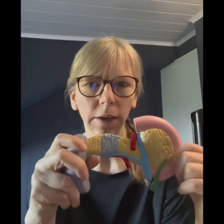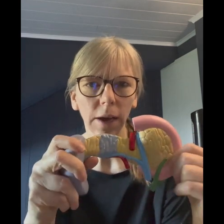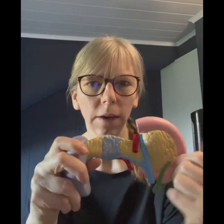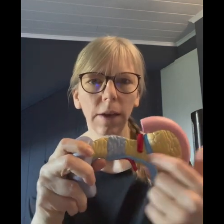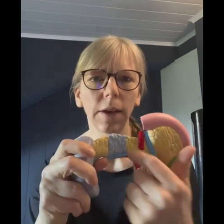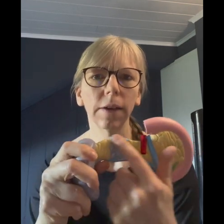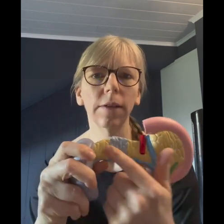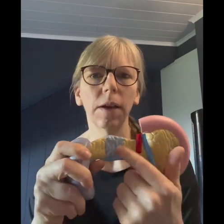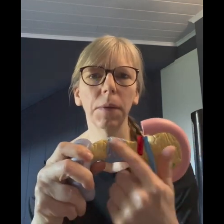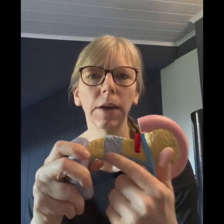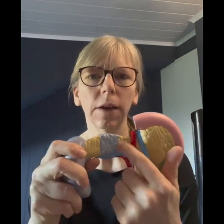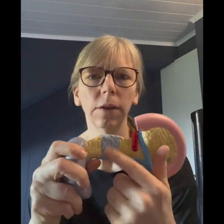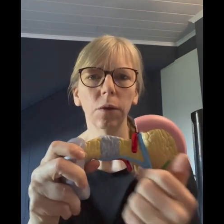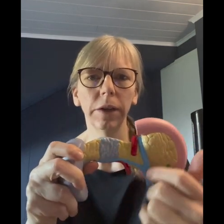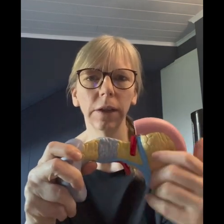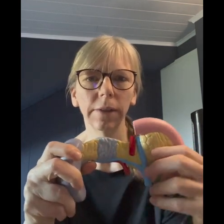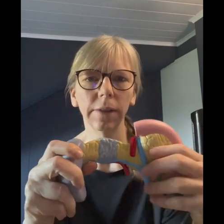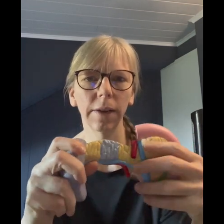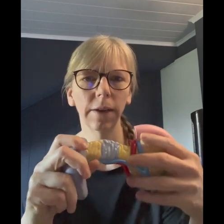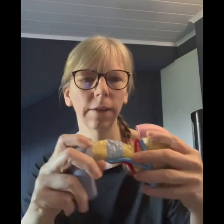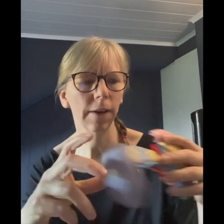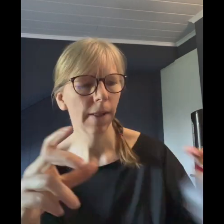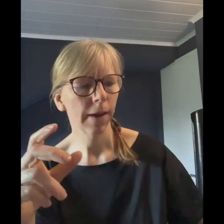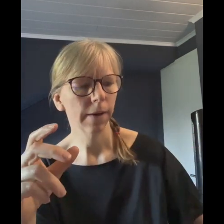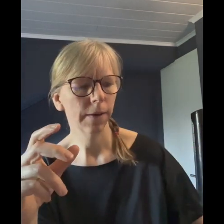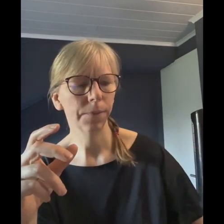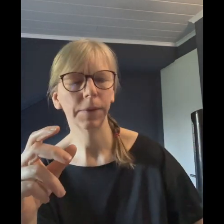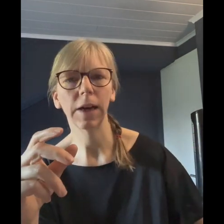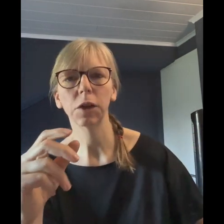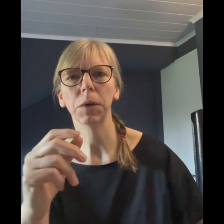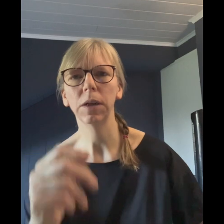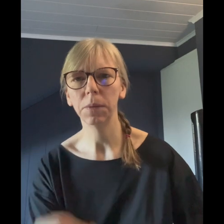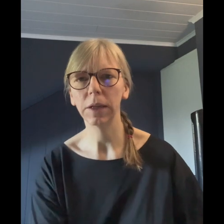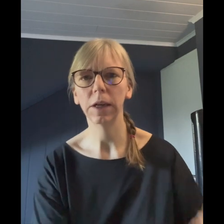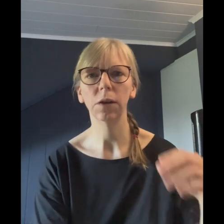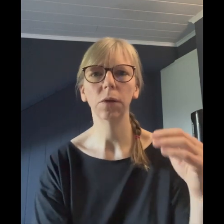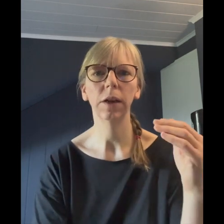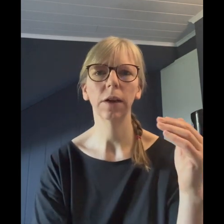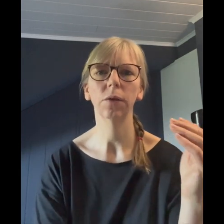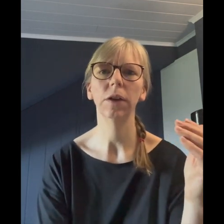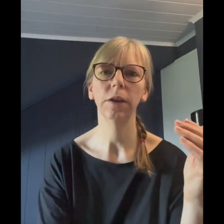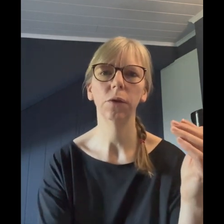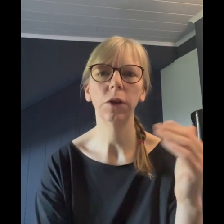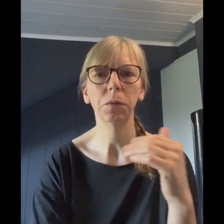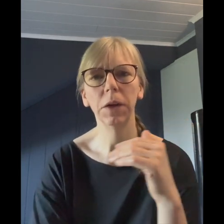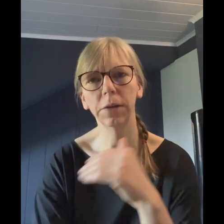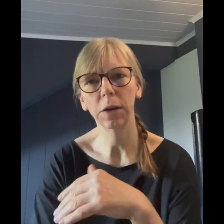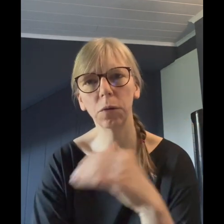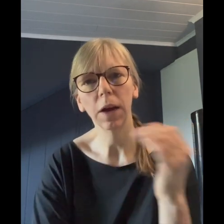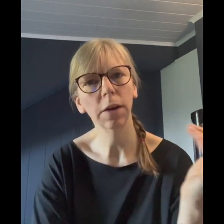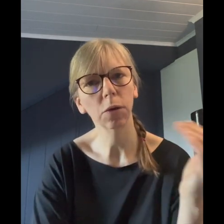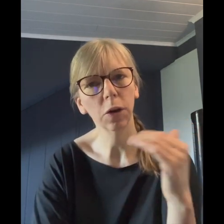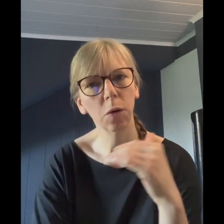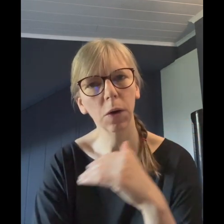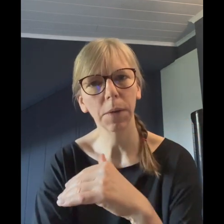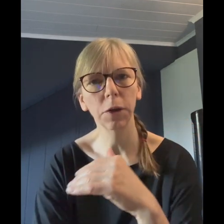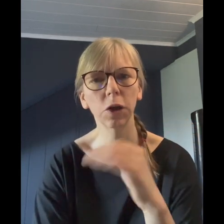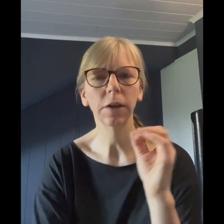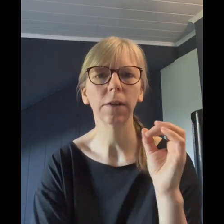kann, das nennt man ja Insulinresistenz, da spricht nämlich die Keto-Diät auf den Insulinspiegel sehr gut an, auch die Low Carb-Geschichte.